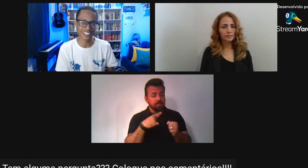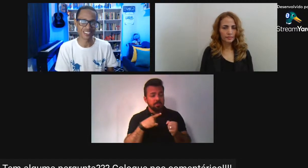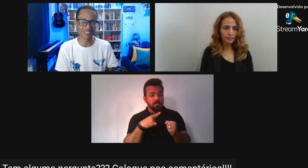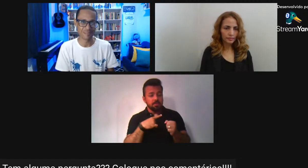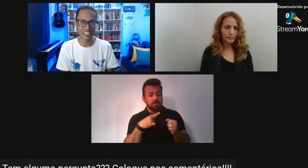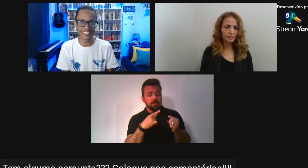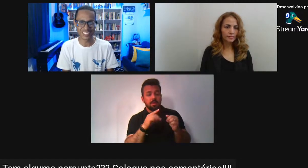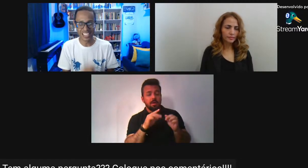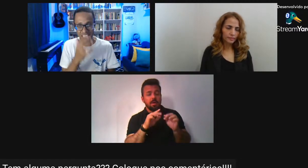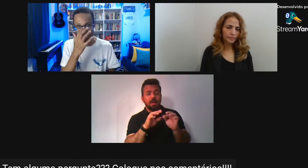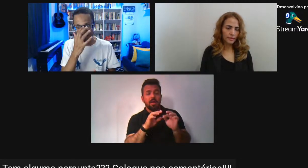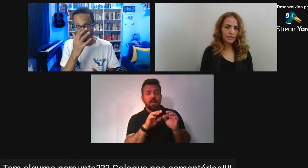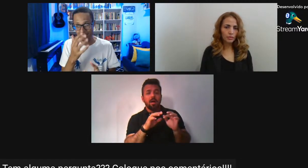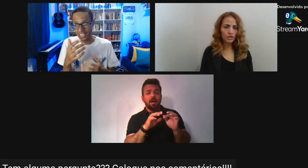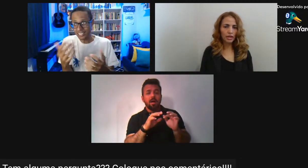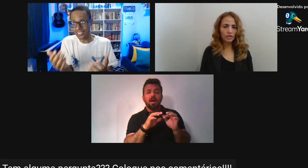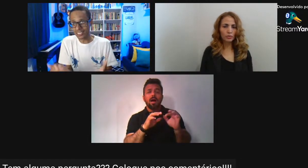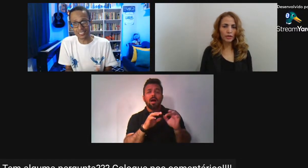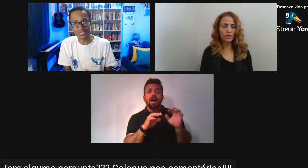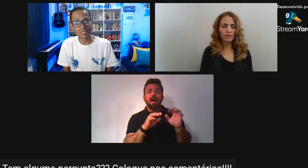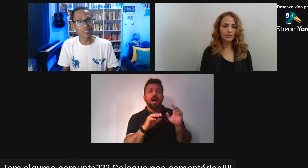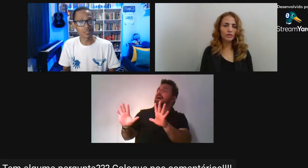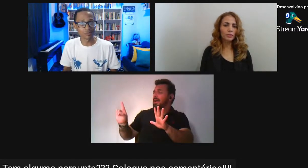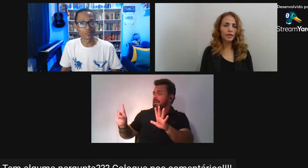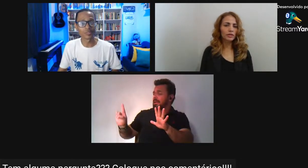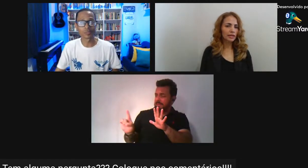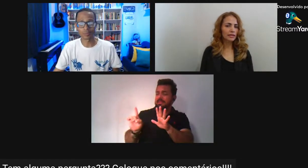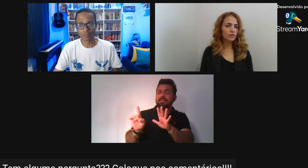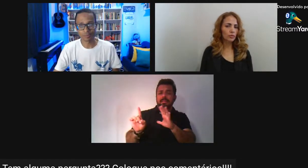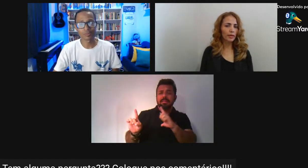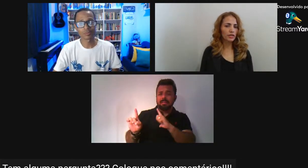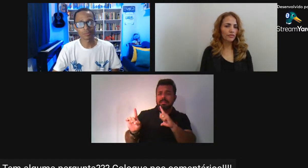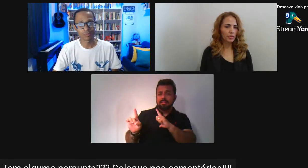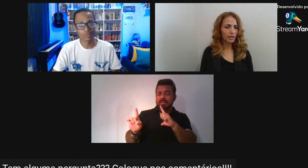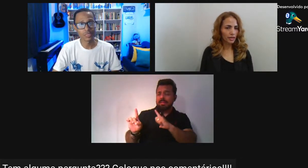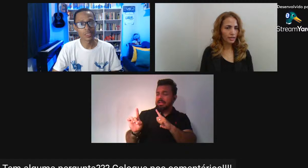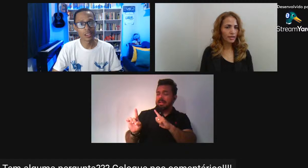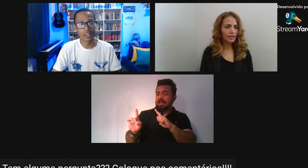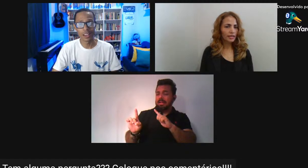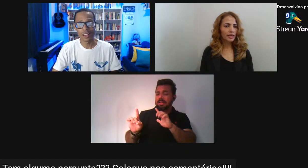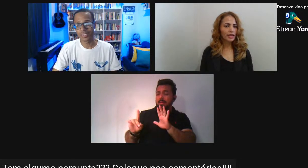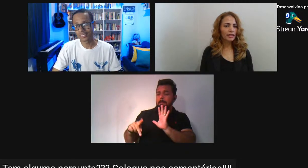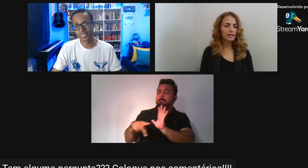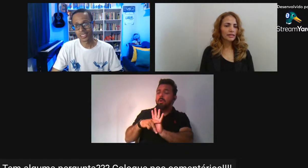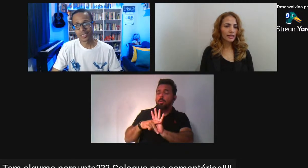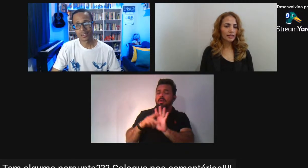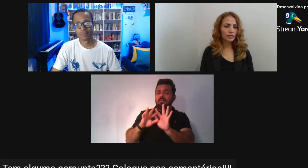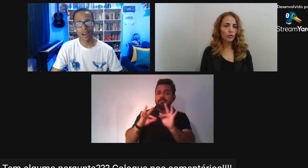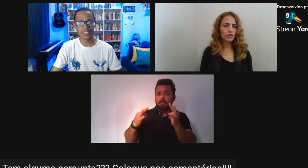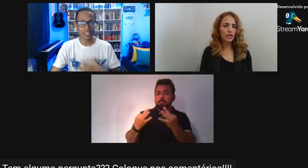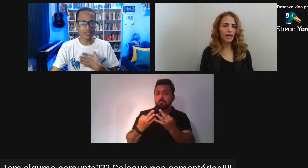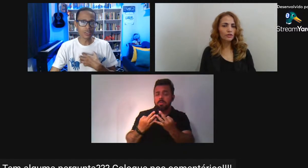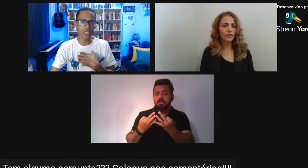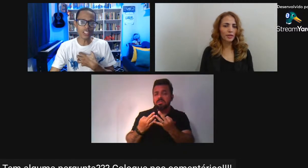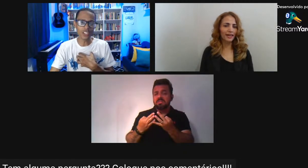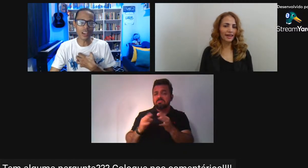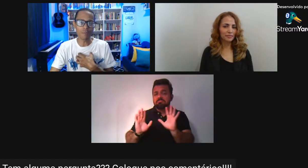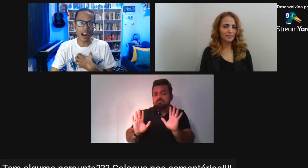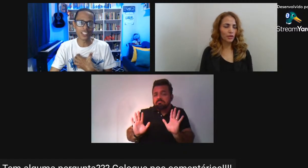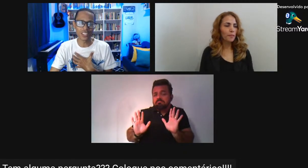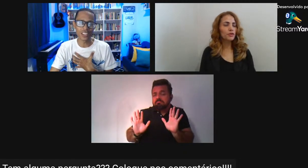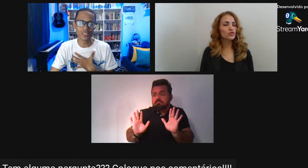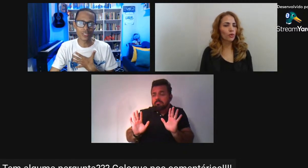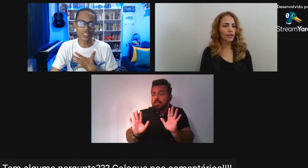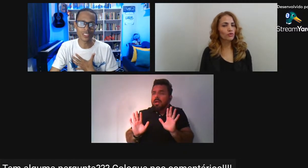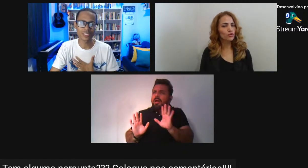acha parte Da família As amas de leite No período Da escravidão Também eram Tratadas Como parte Da família Um objeto Familiar